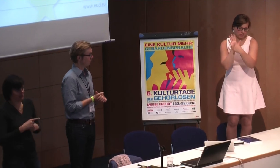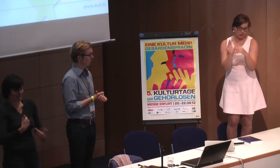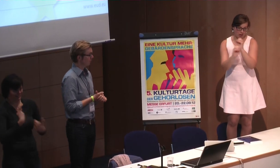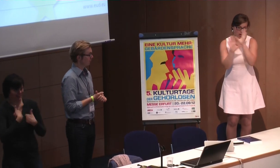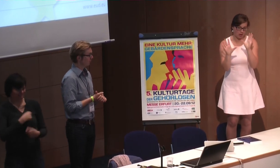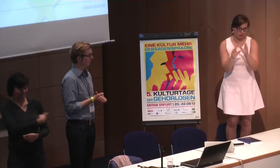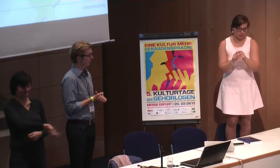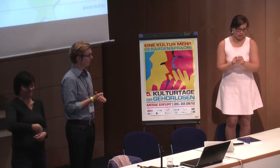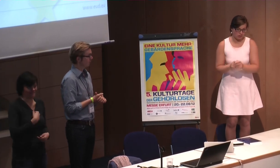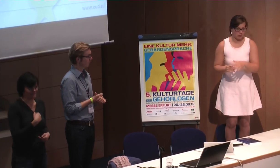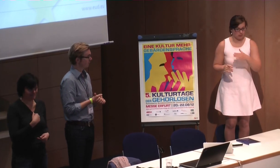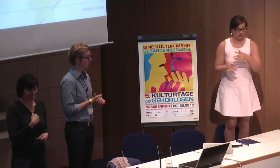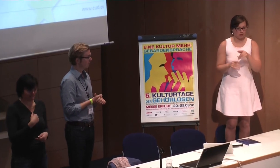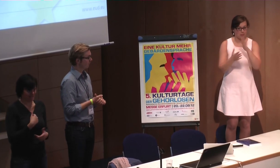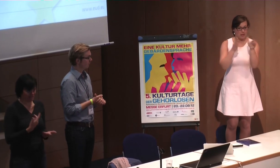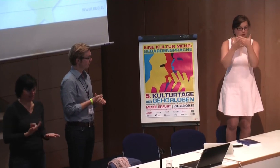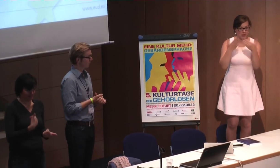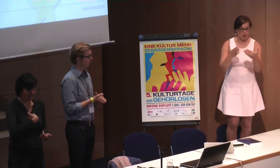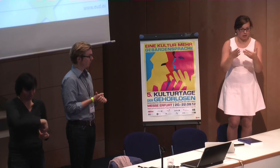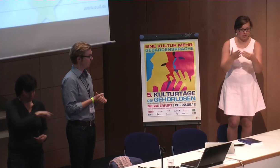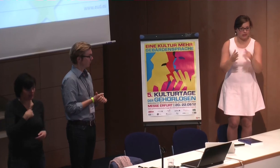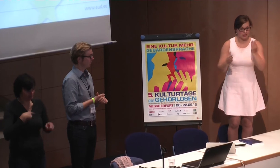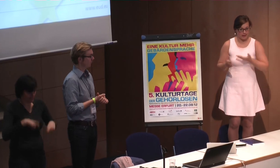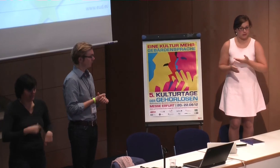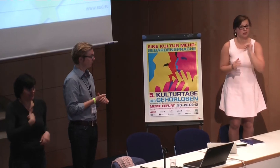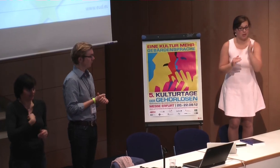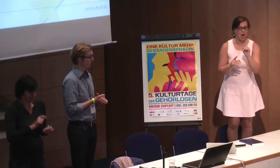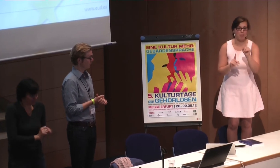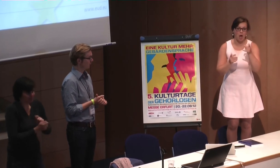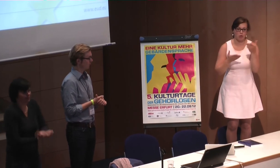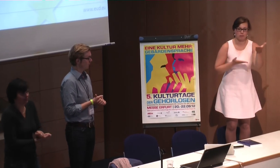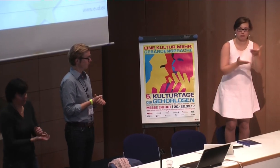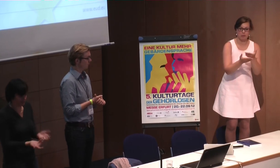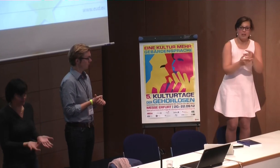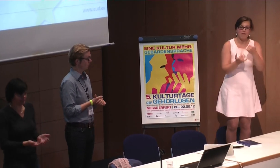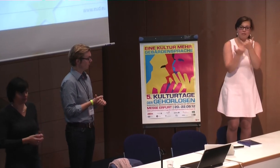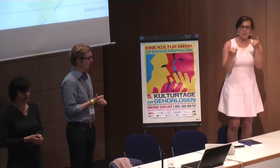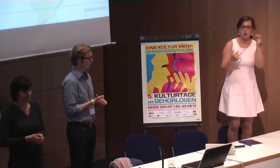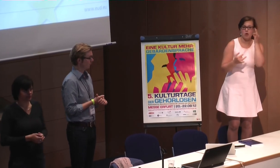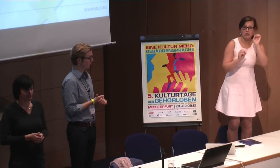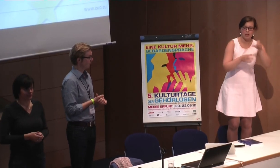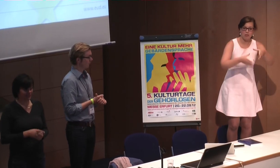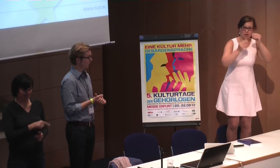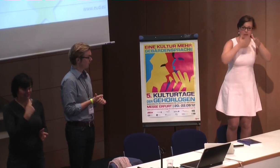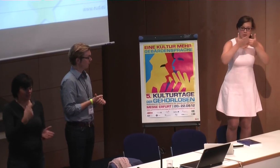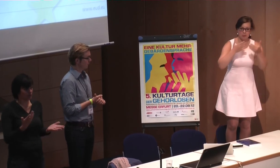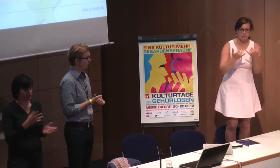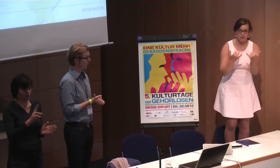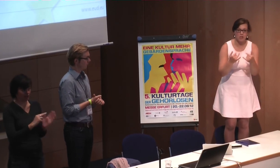einmal das Recht zu haben, aber auch die Verantwortung wahrzunehmen. Gebärdensprache natürlich zu überwenden, aber auf der anderen Seite